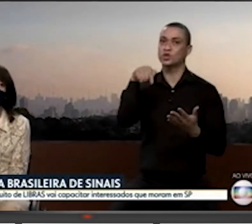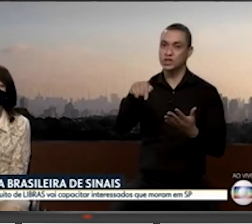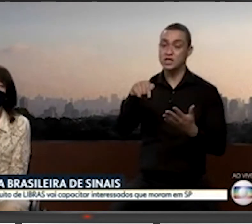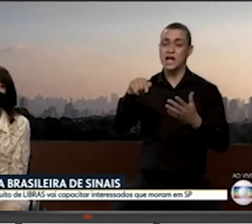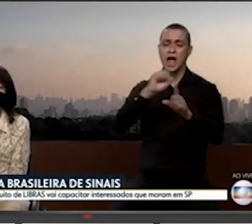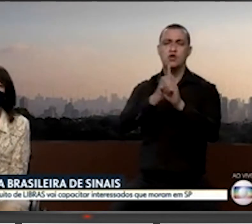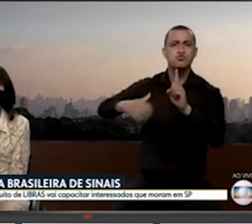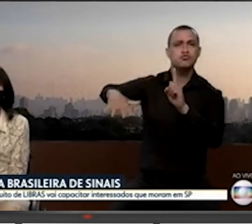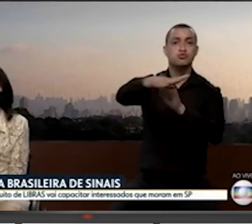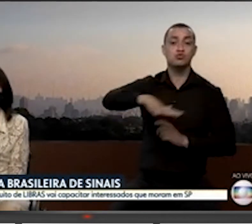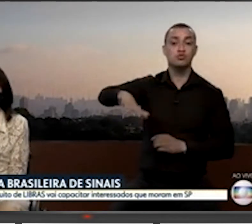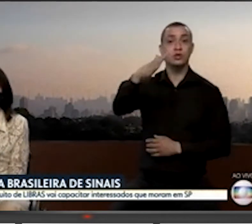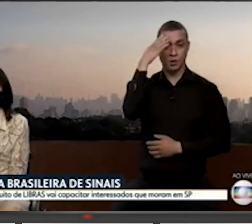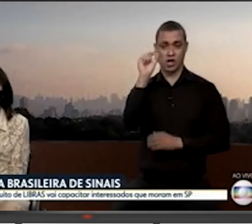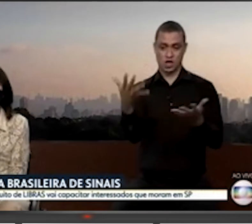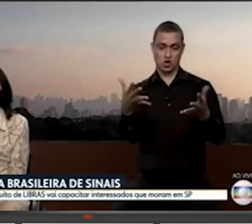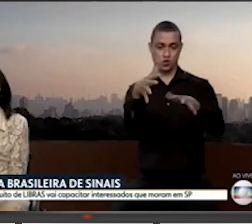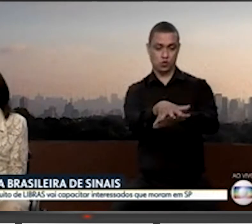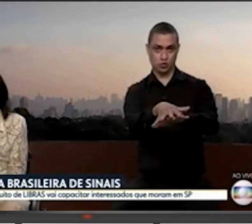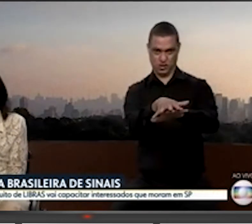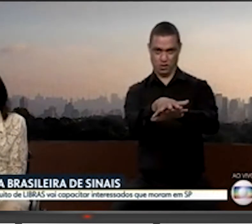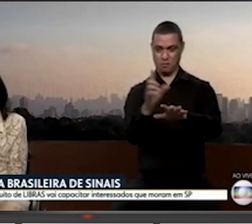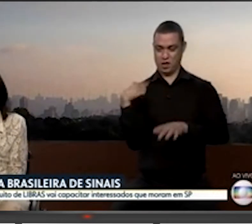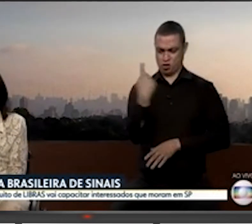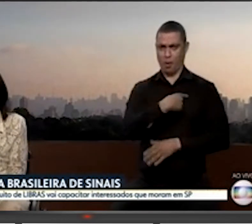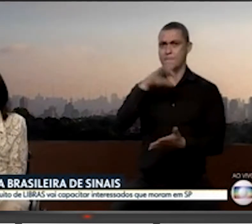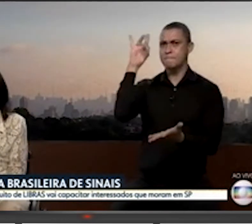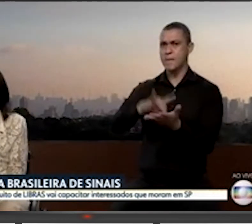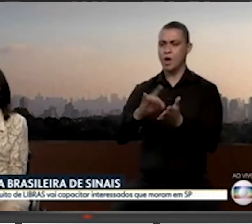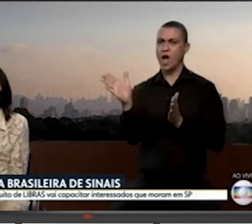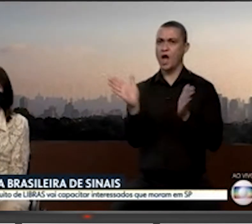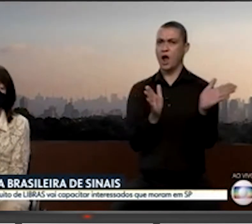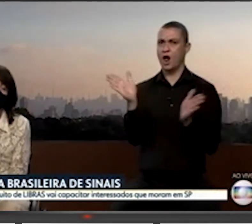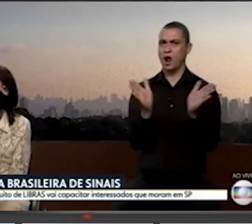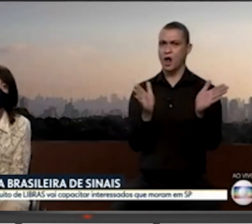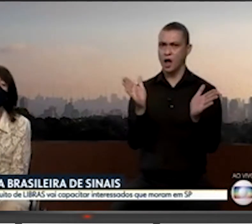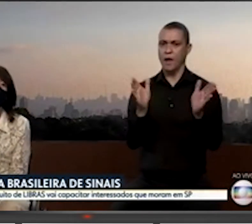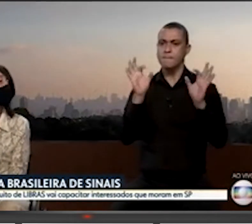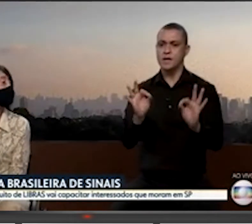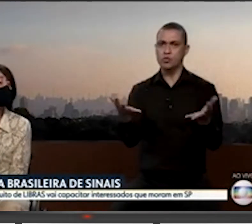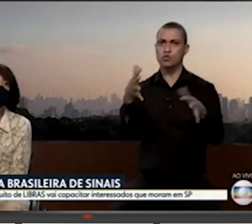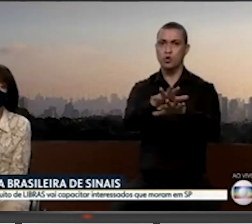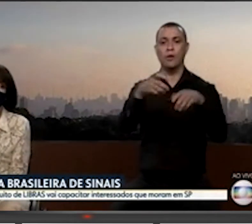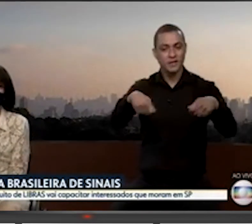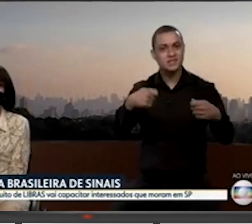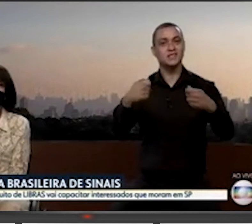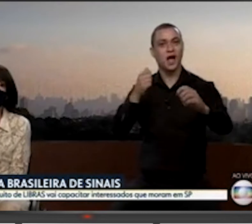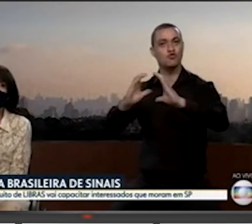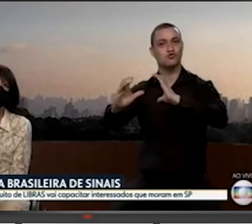entenda que inclusão, para a gente ter, de fato, acessibilidade, para ter inclusão, precisa fazer isso. Alguém que traduz,